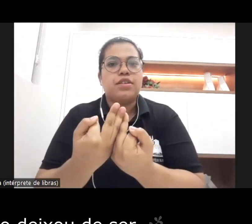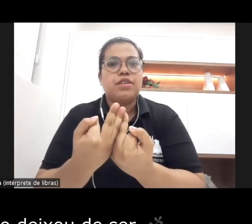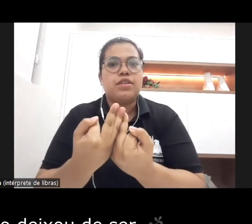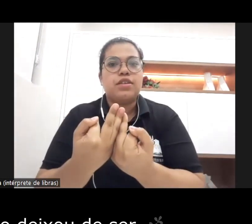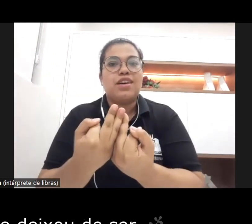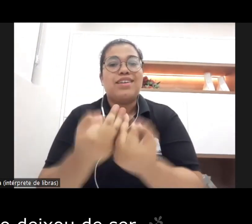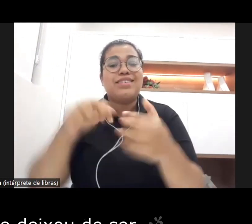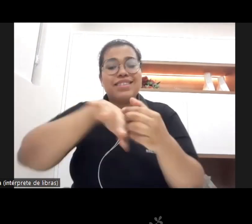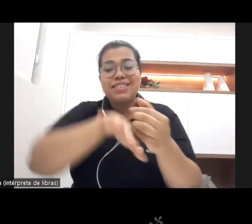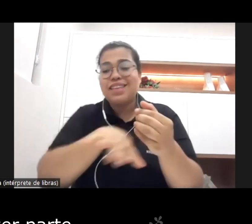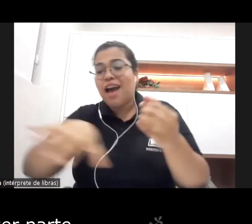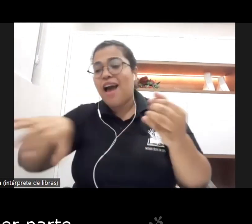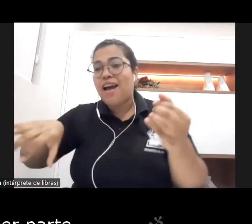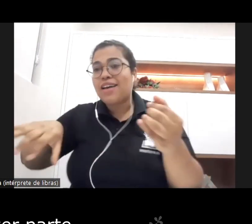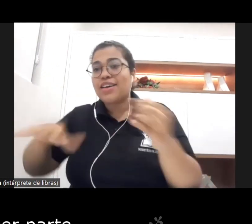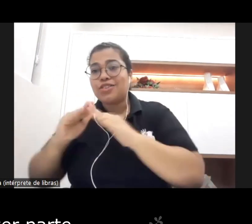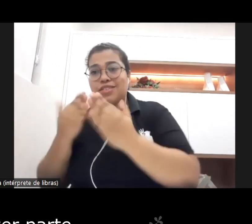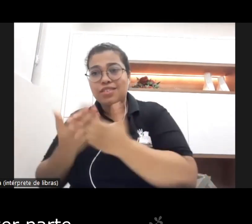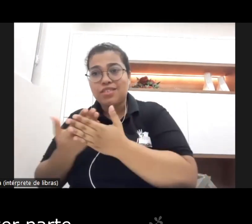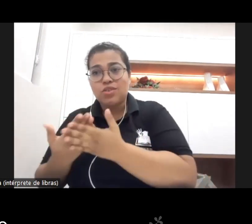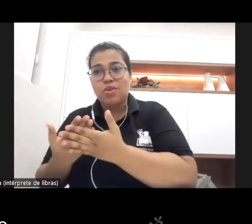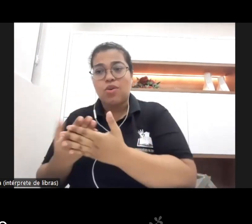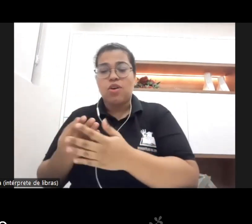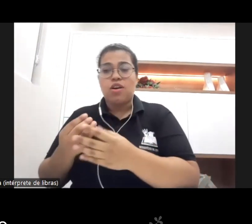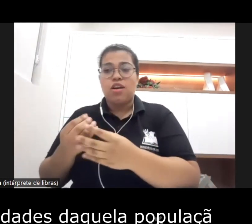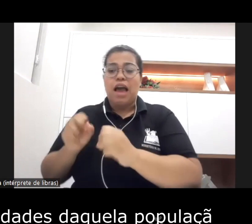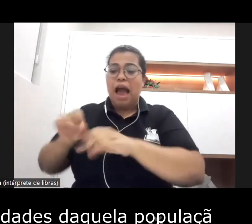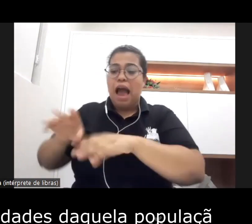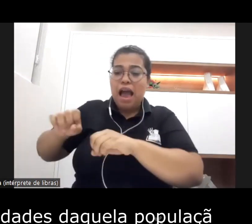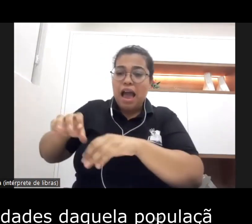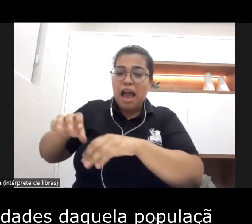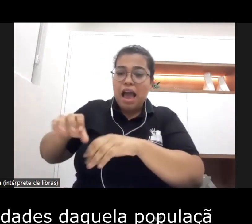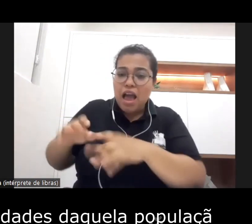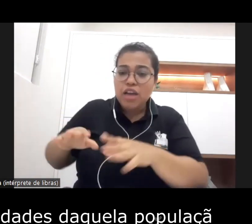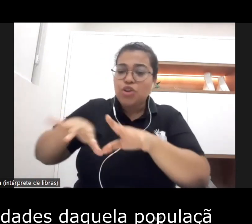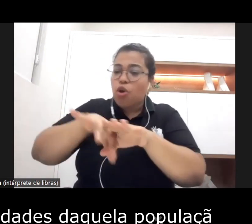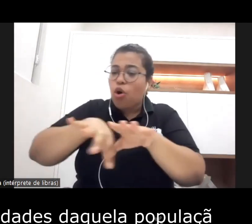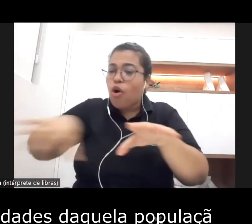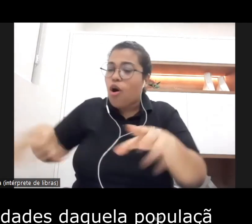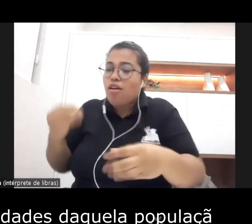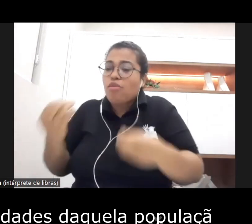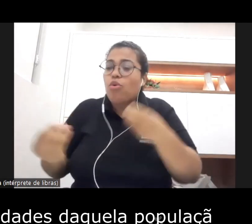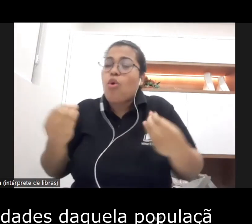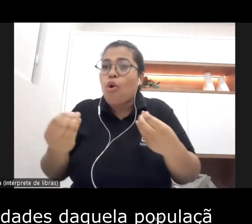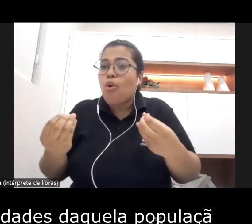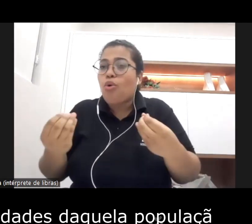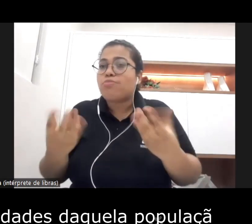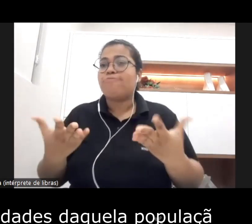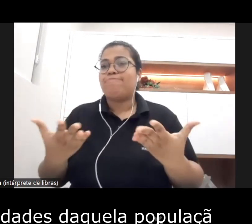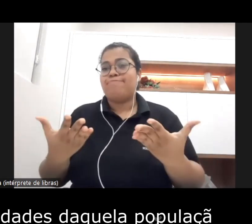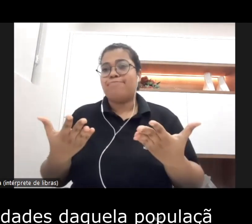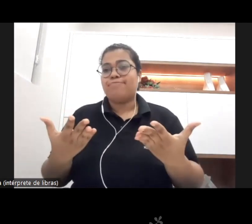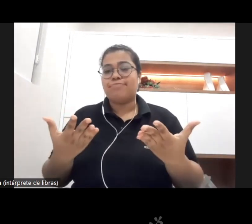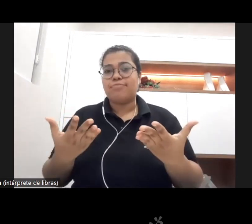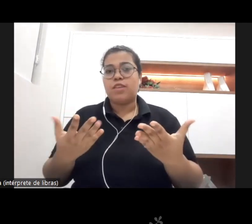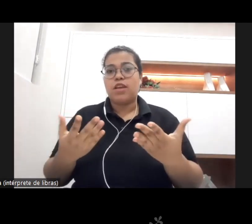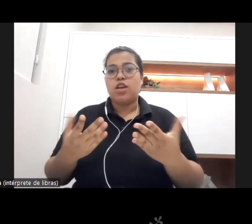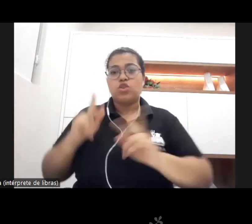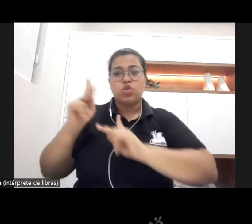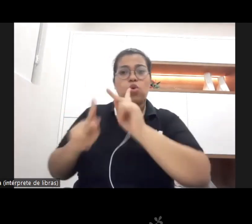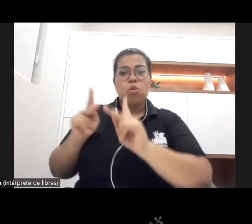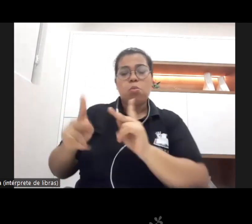educação deixou de ser deixou de fazer parte enquanto um valor central na sociabilidade daquela população